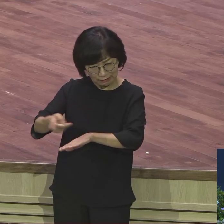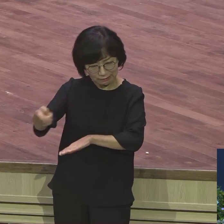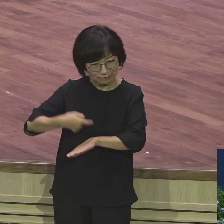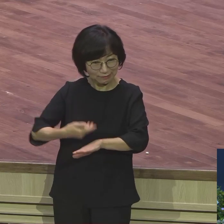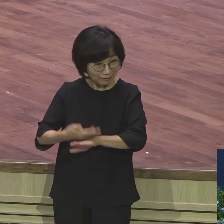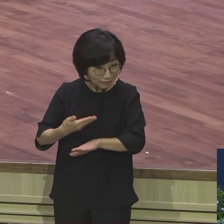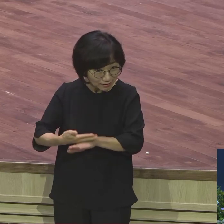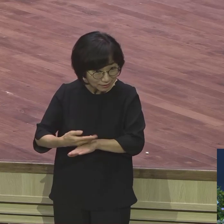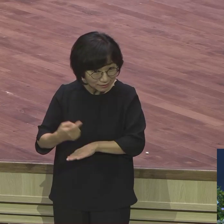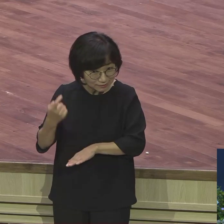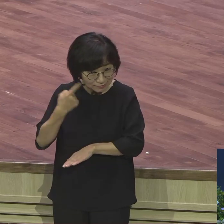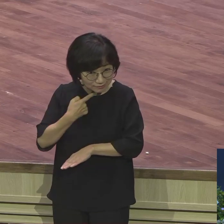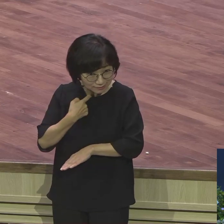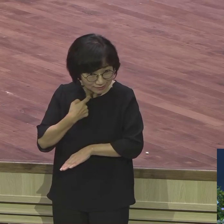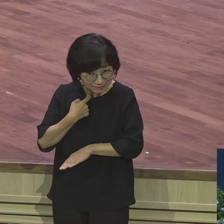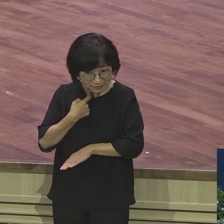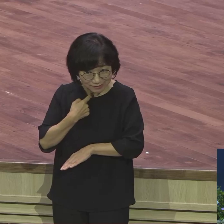그런 소리 들어봤냐고요